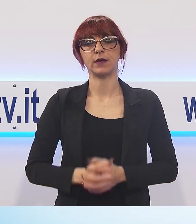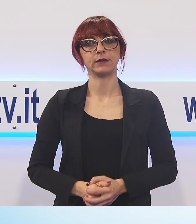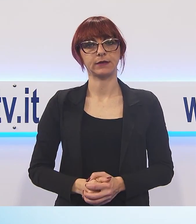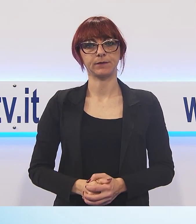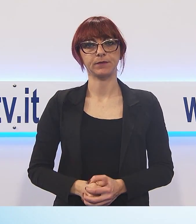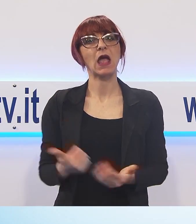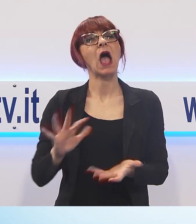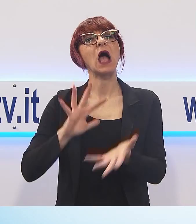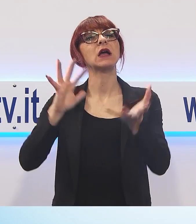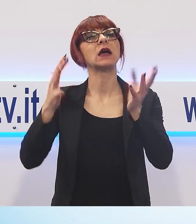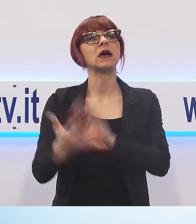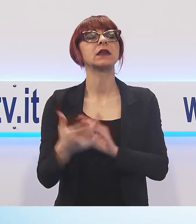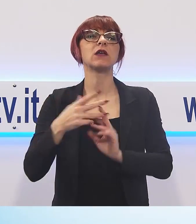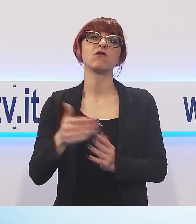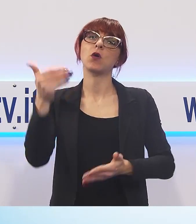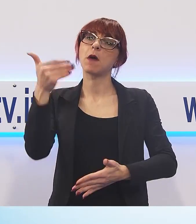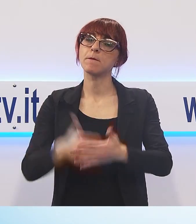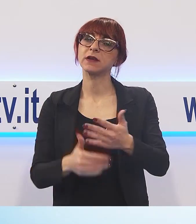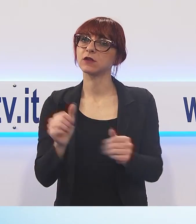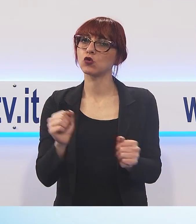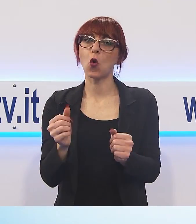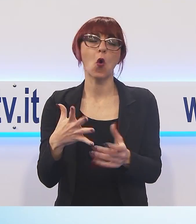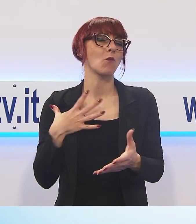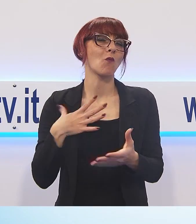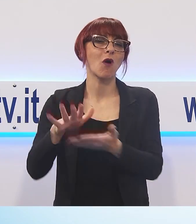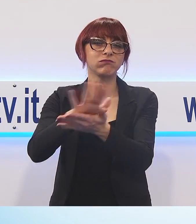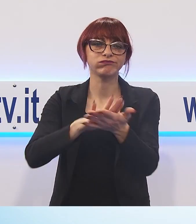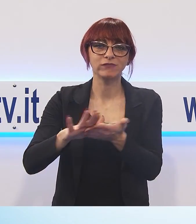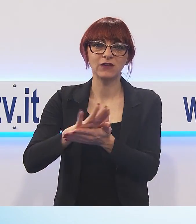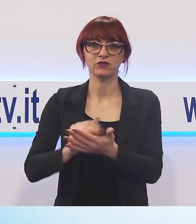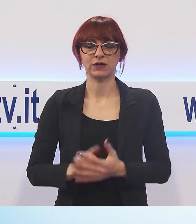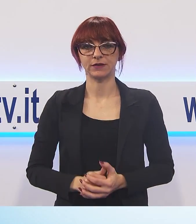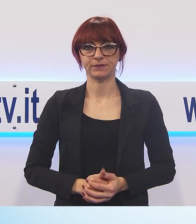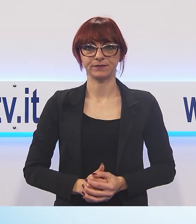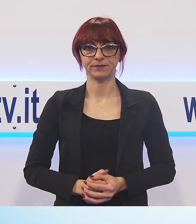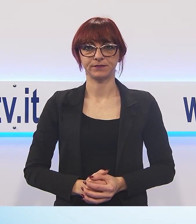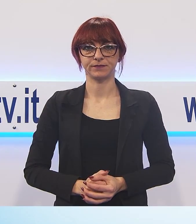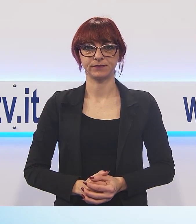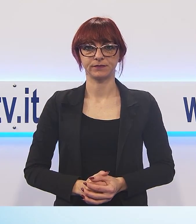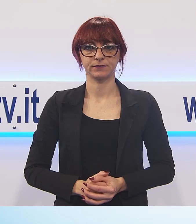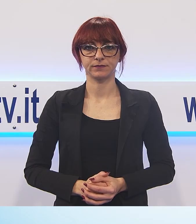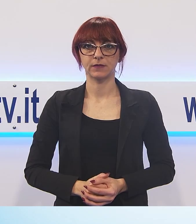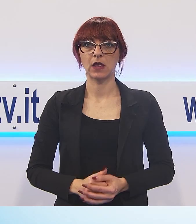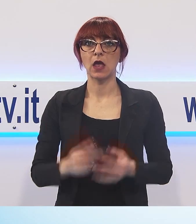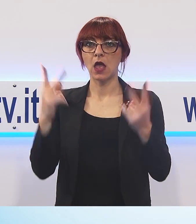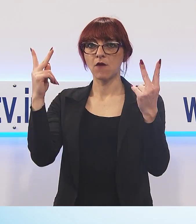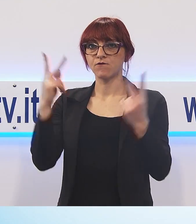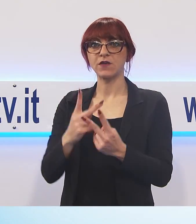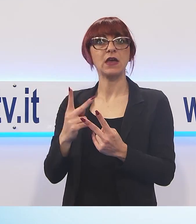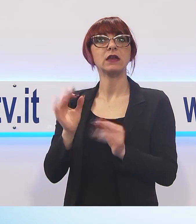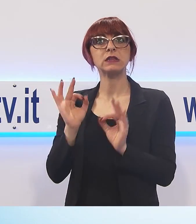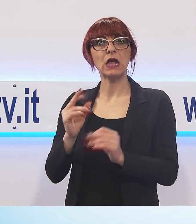prescrizione annunciata dal governo dopo anni di battaglie dei Viareggini. La verità nel nostro caso non sarà totale, perché